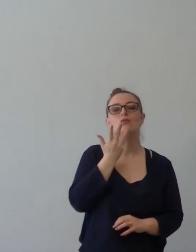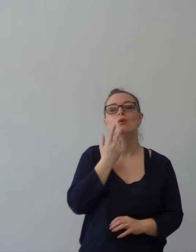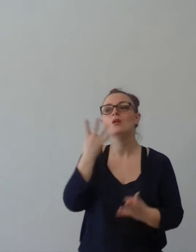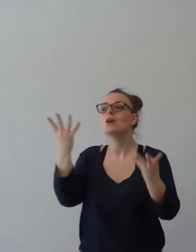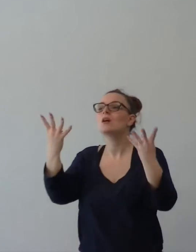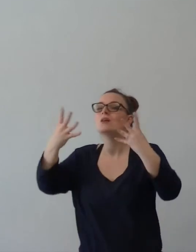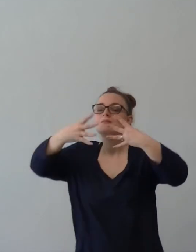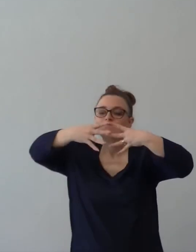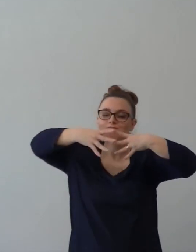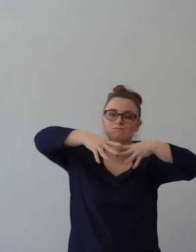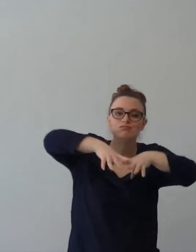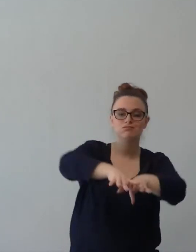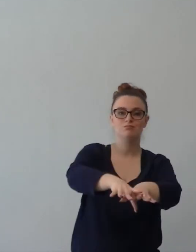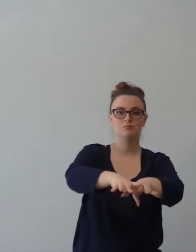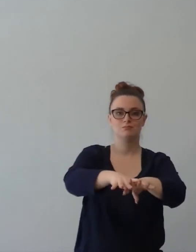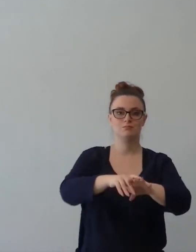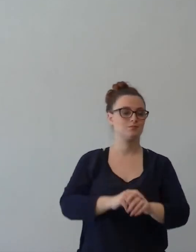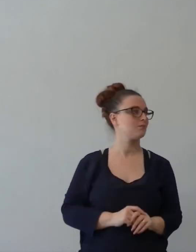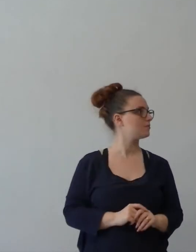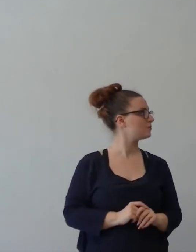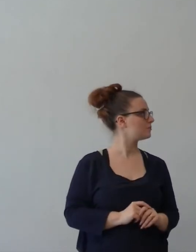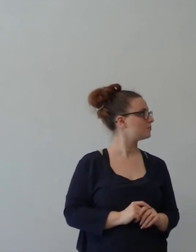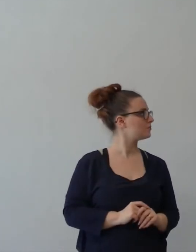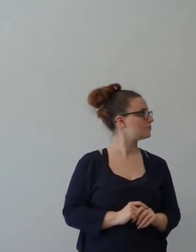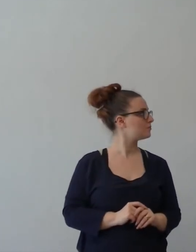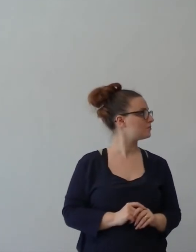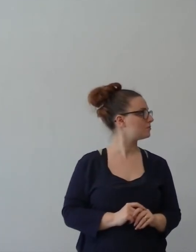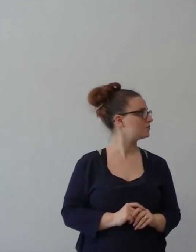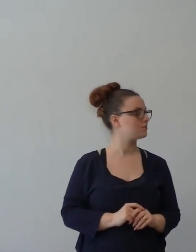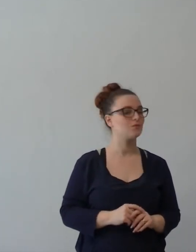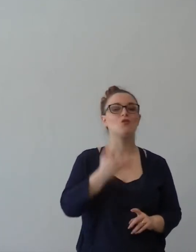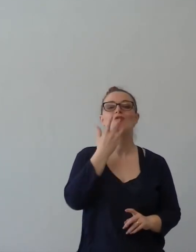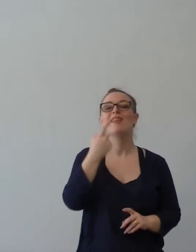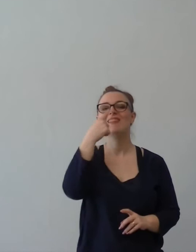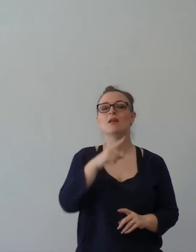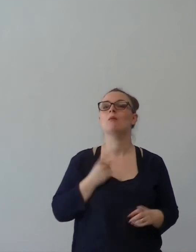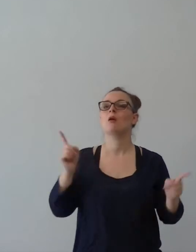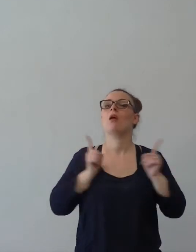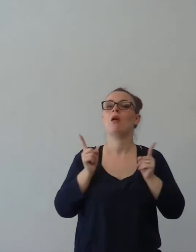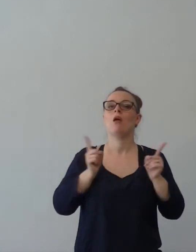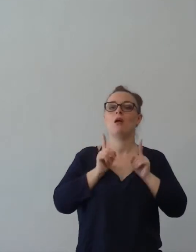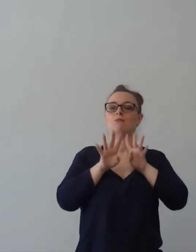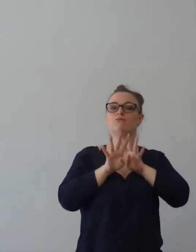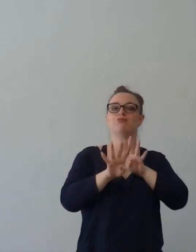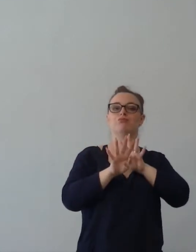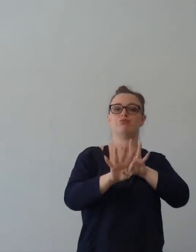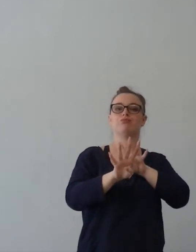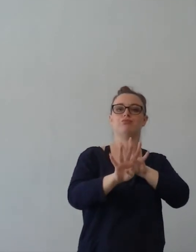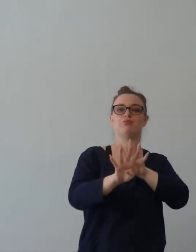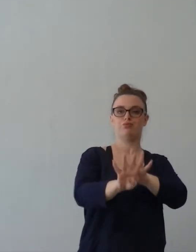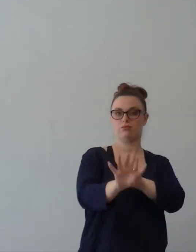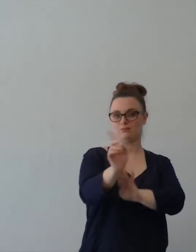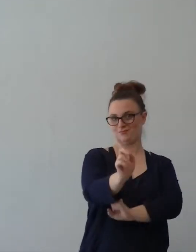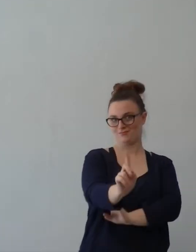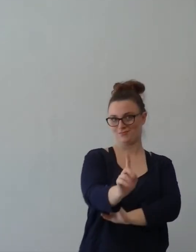Non ama l'uniformità, tutti uguali. L'esercito cinese che è vestito tutto quanto uguale.